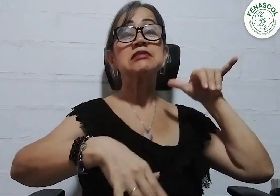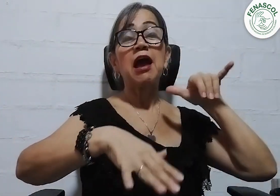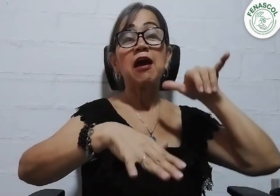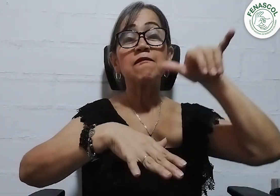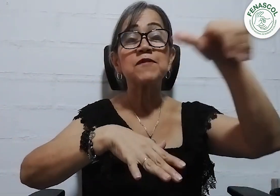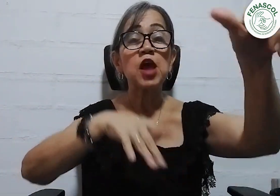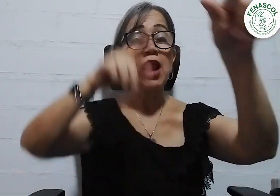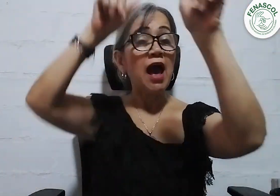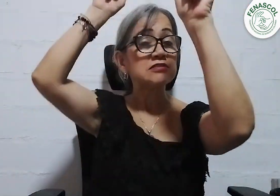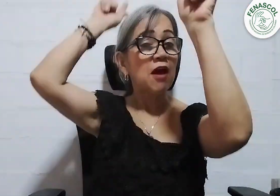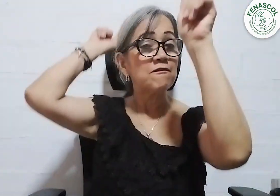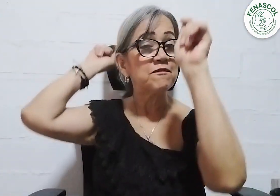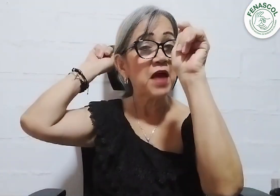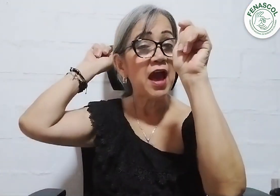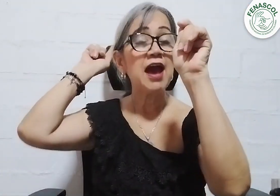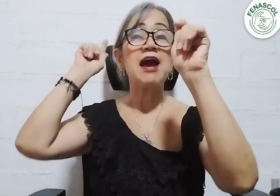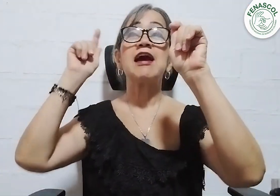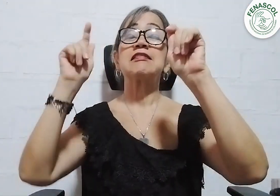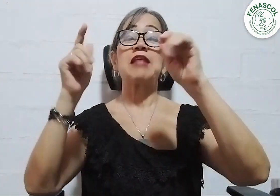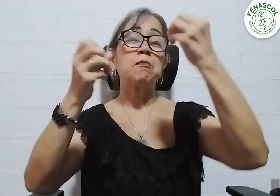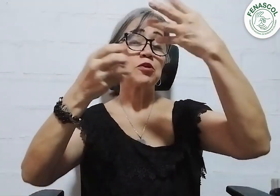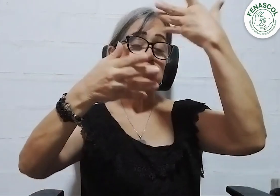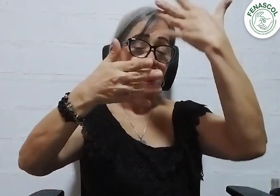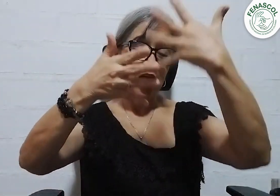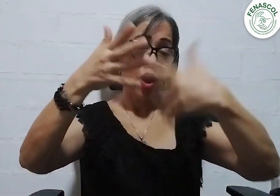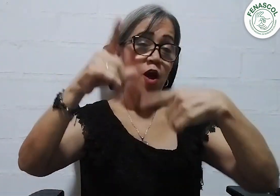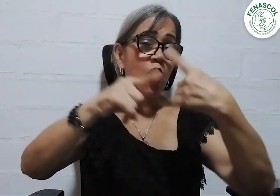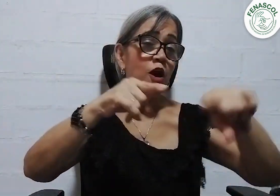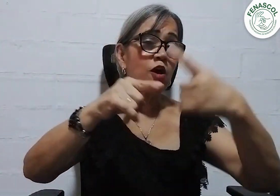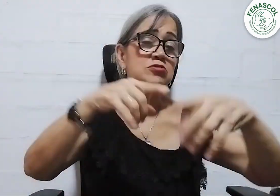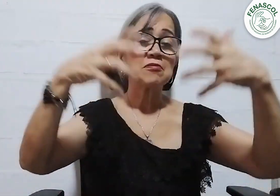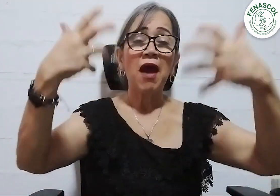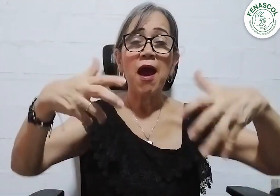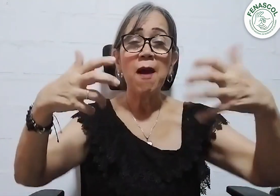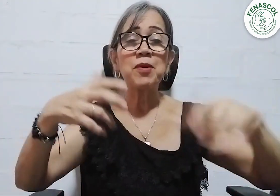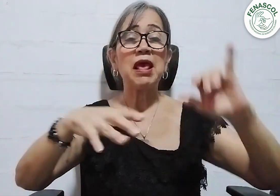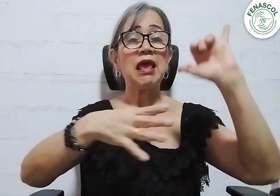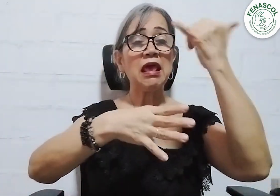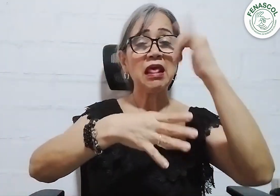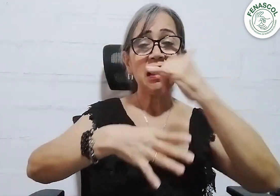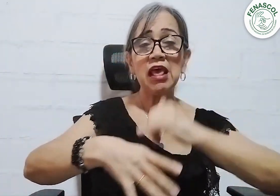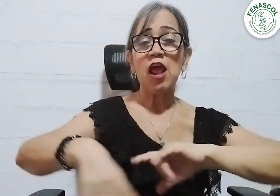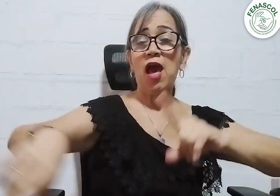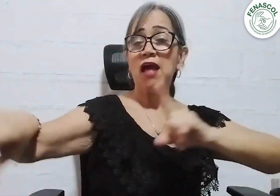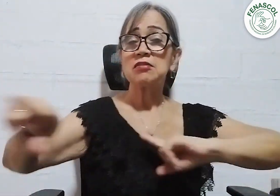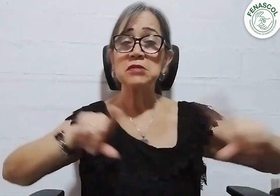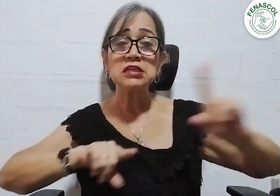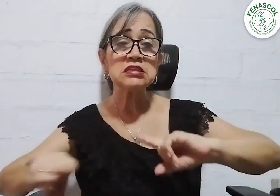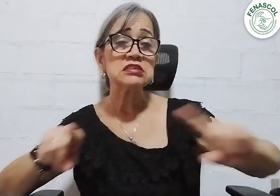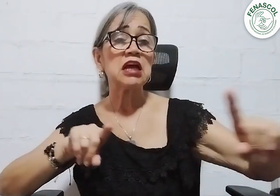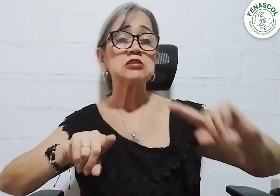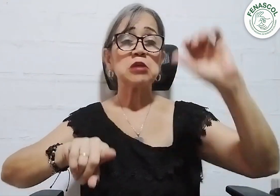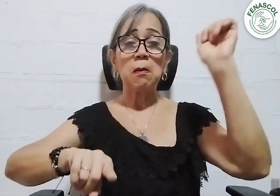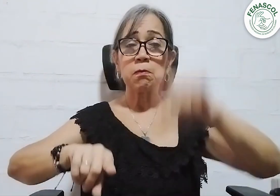haciendo presencia en diferentes empresas, siendo ingenieras, administradoras de empresas, o secretarias.